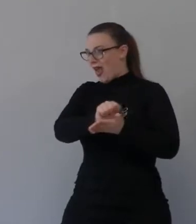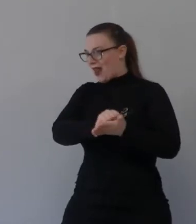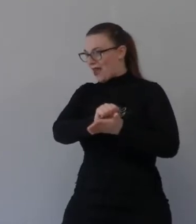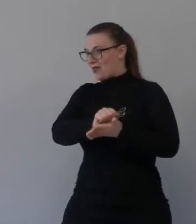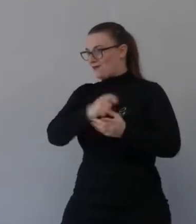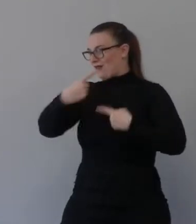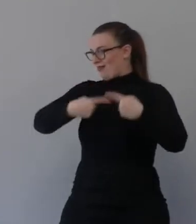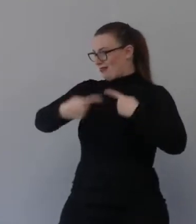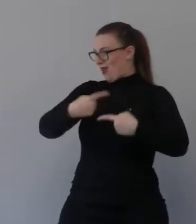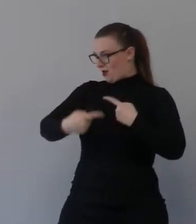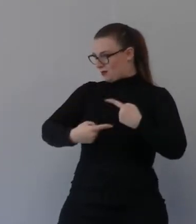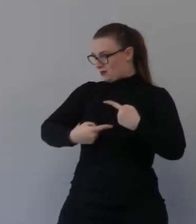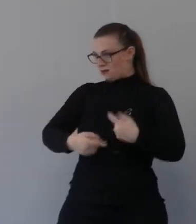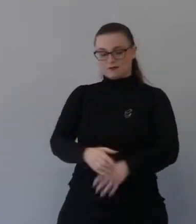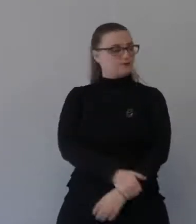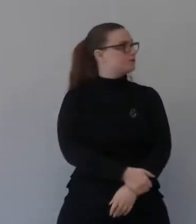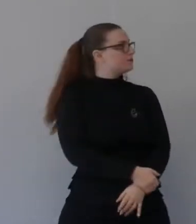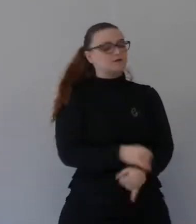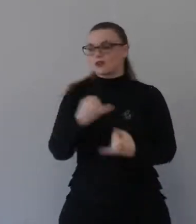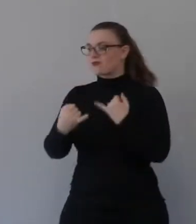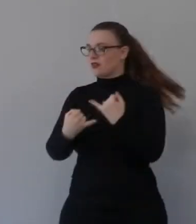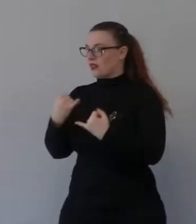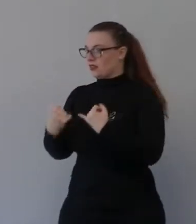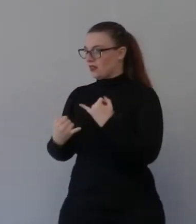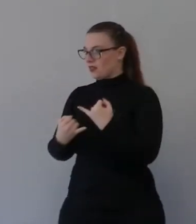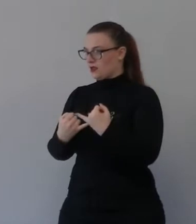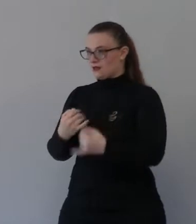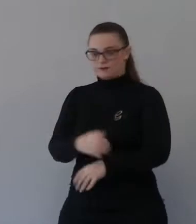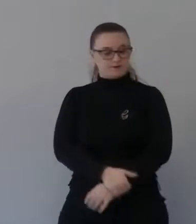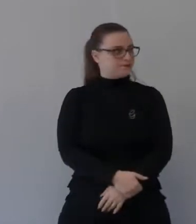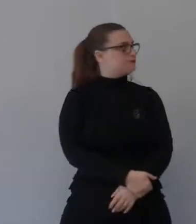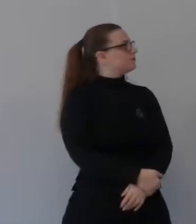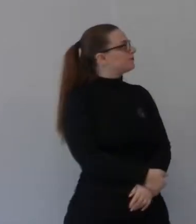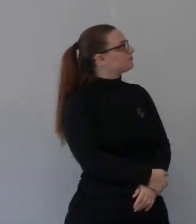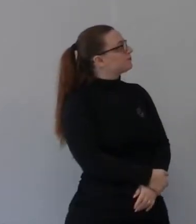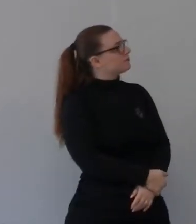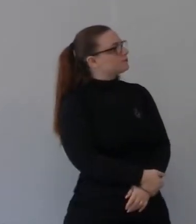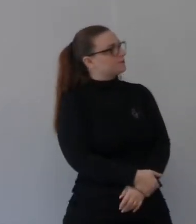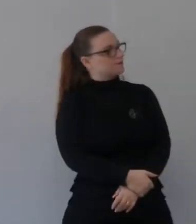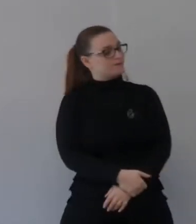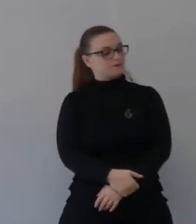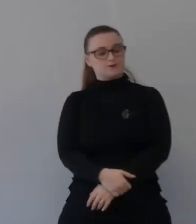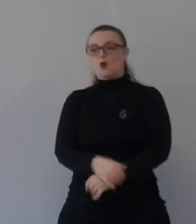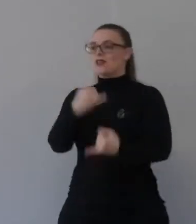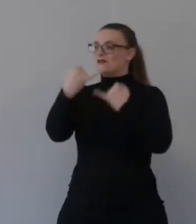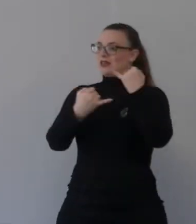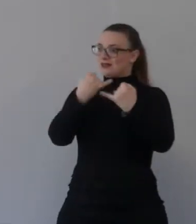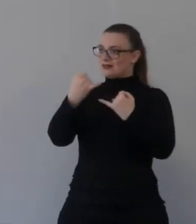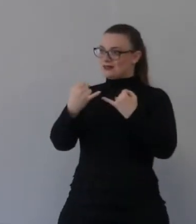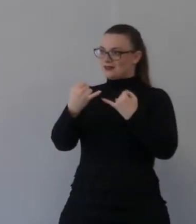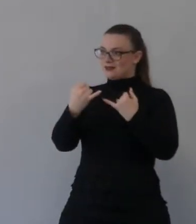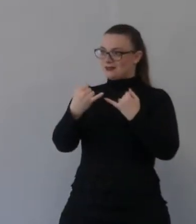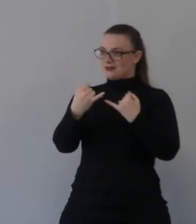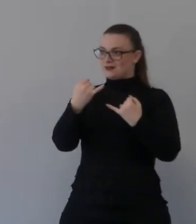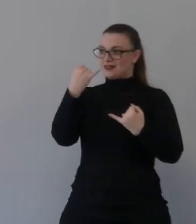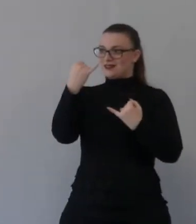che Dio ha avuto per su Dio. perché noi meritavamo la vendetta e invece riceviamo la gialla di Gesù. Gesù